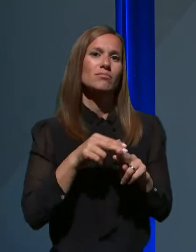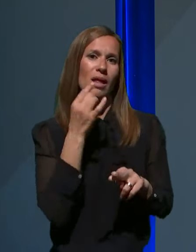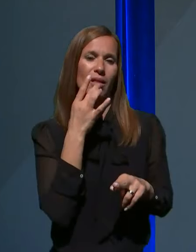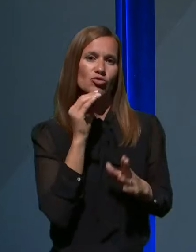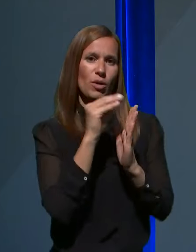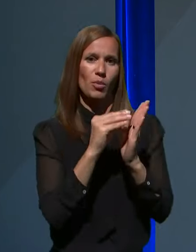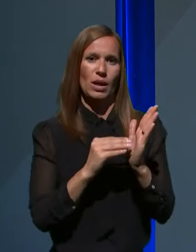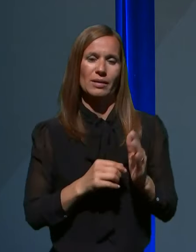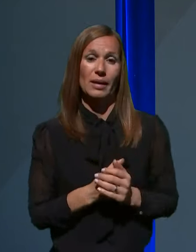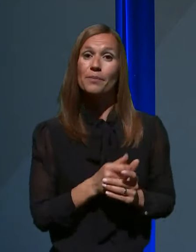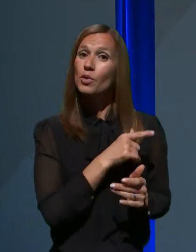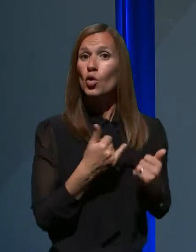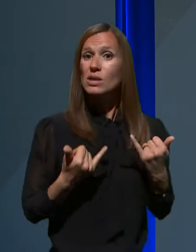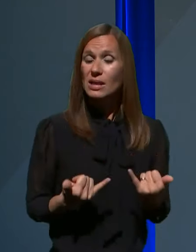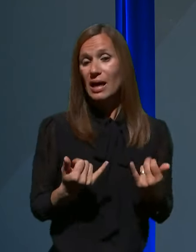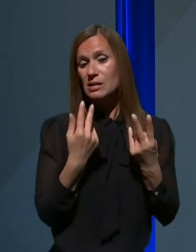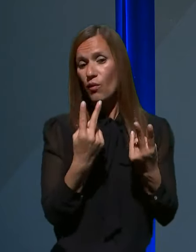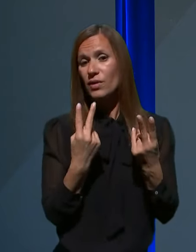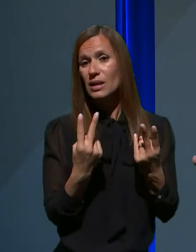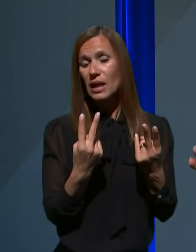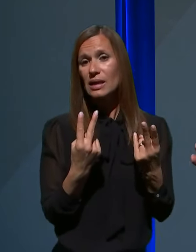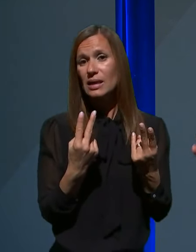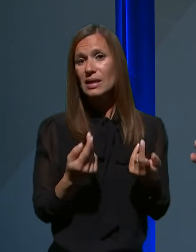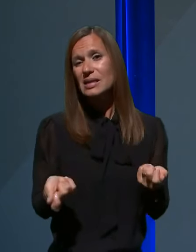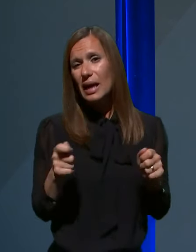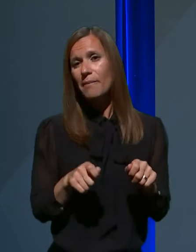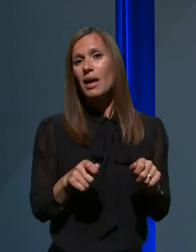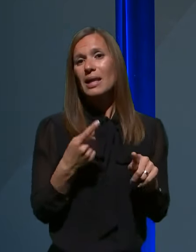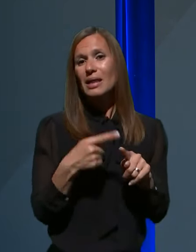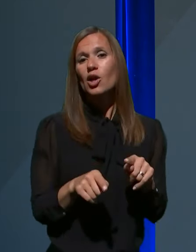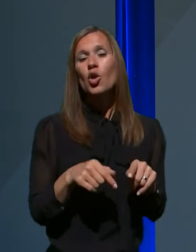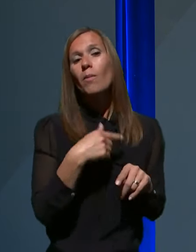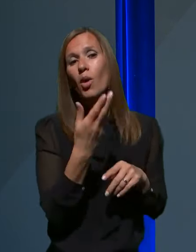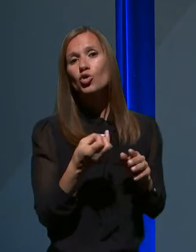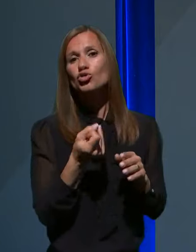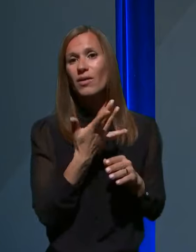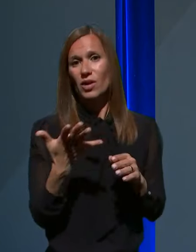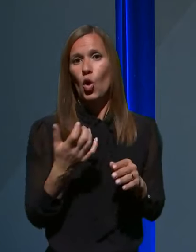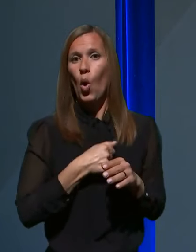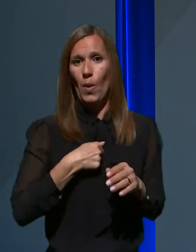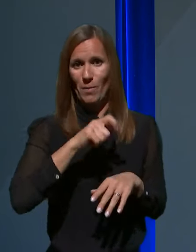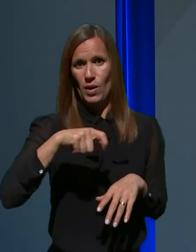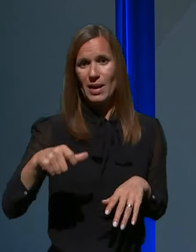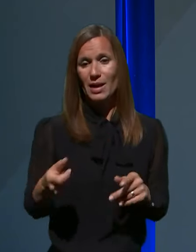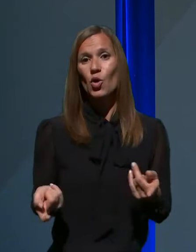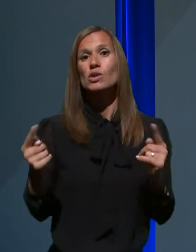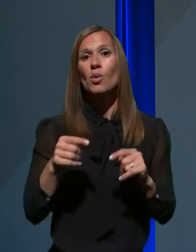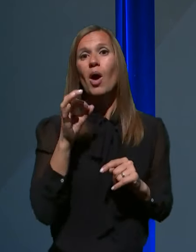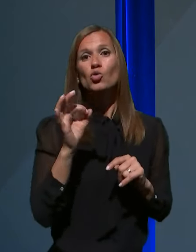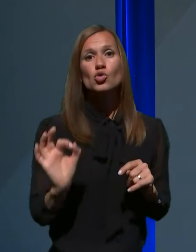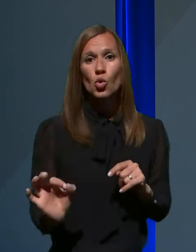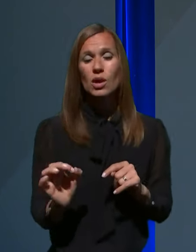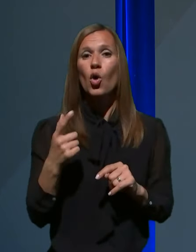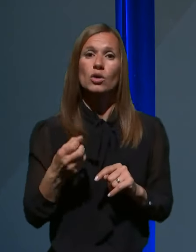Do zdaj smo lahko sklepali delno na to po številu obolelih oziroma odstotku pač od števila